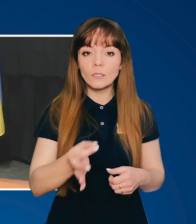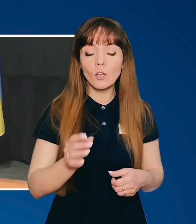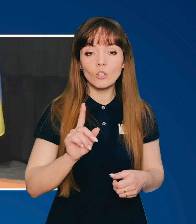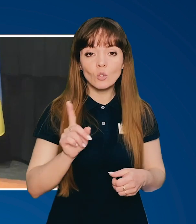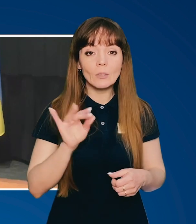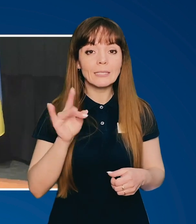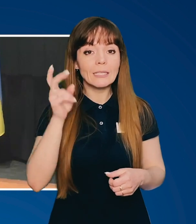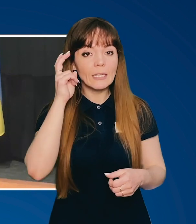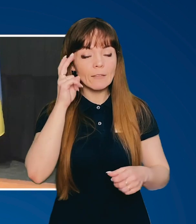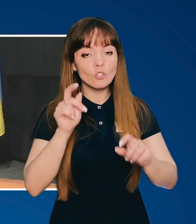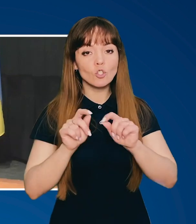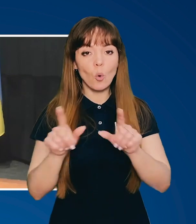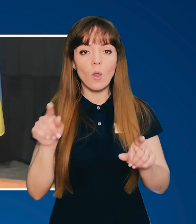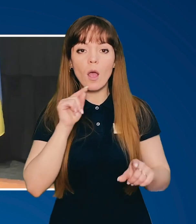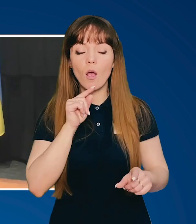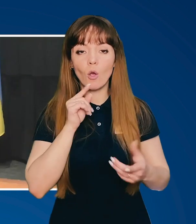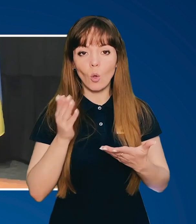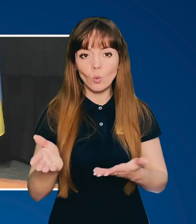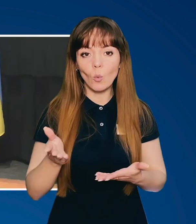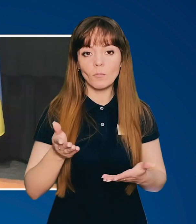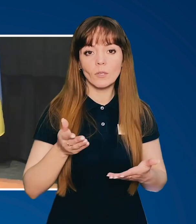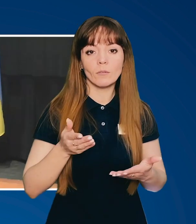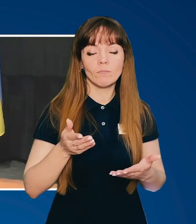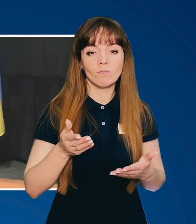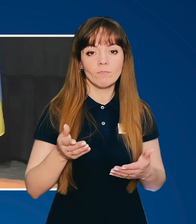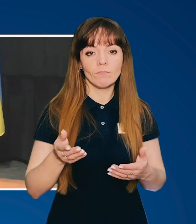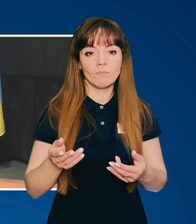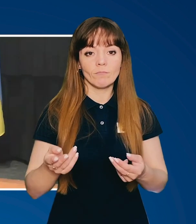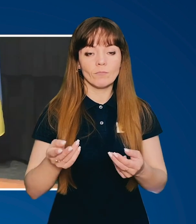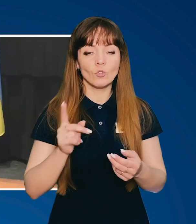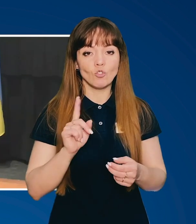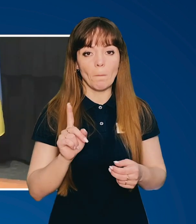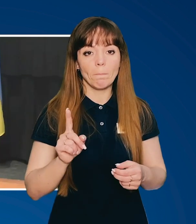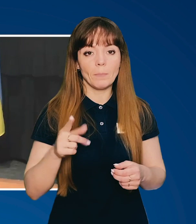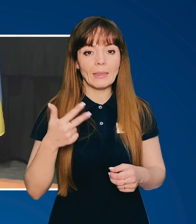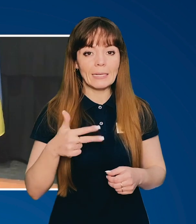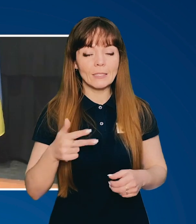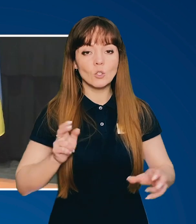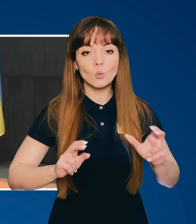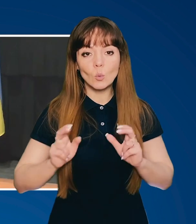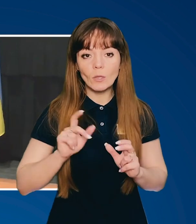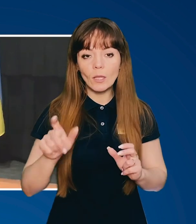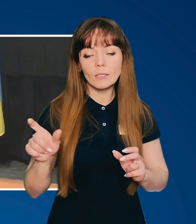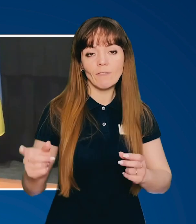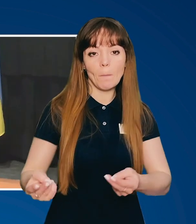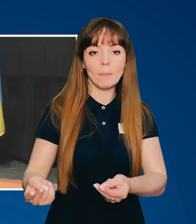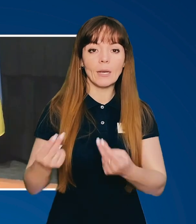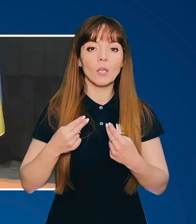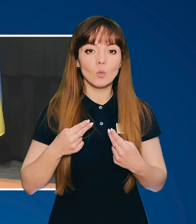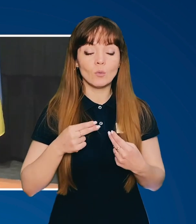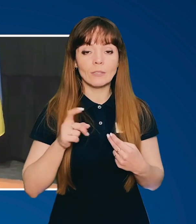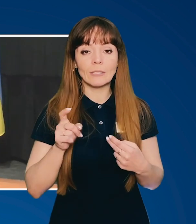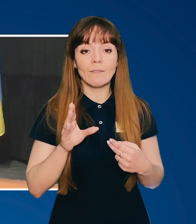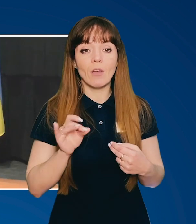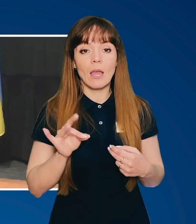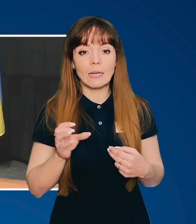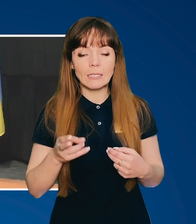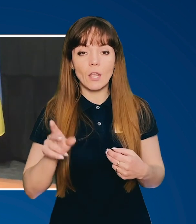хочу сказати, що з Київської школи економіки до того, що 30 студентів прийдуть з вересня,